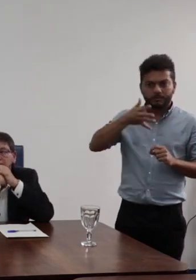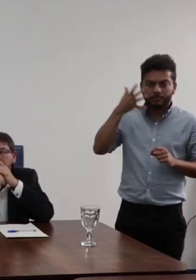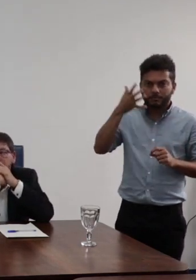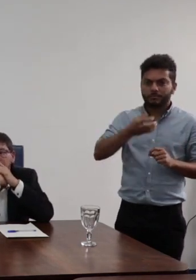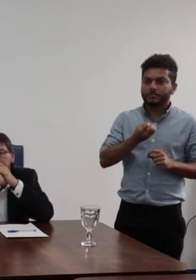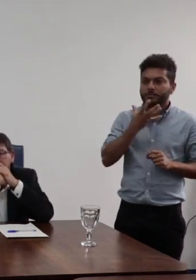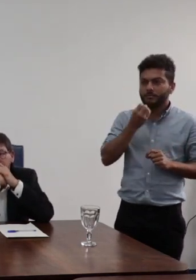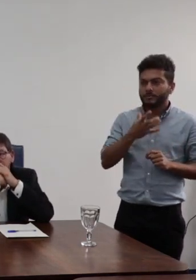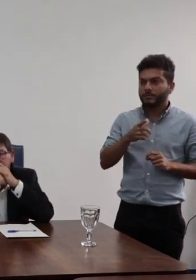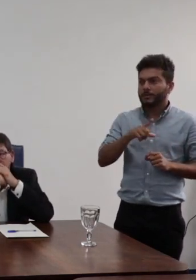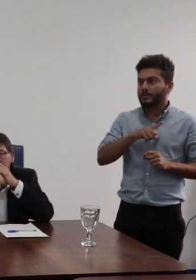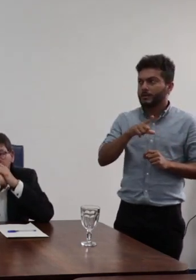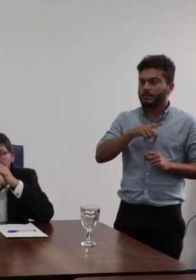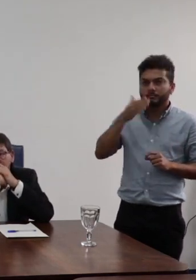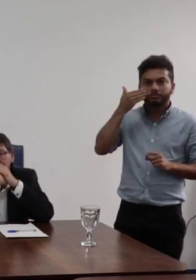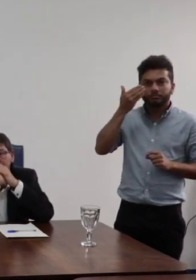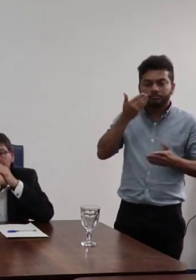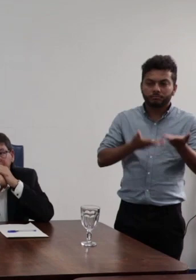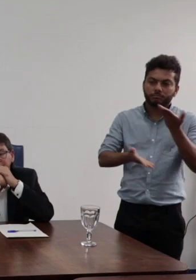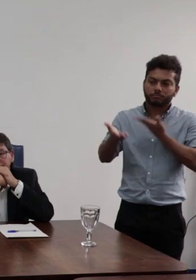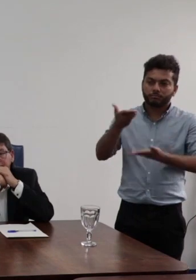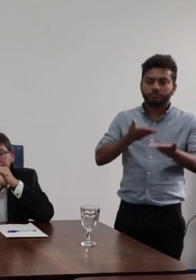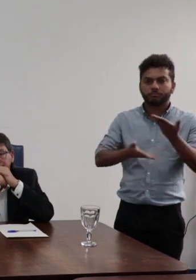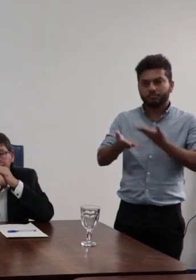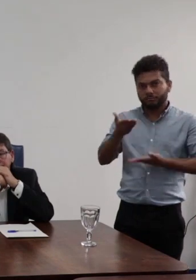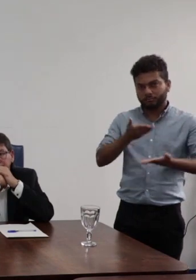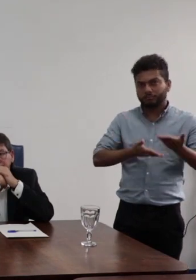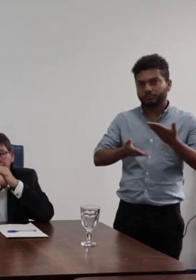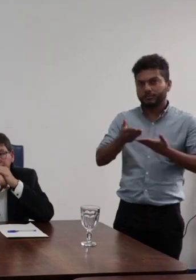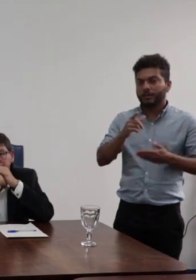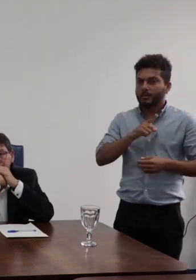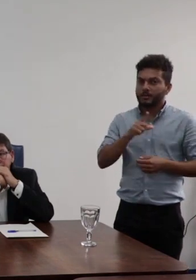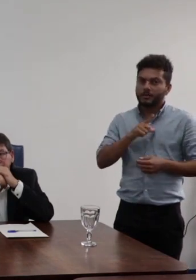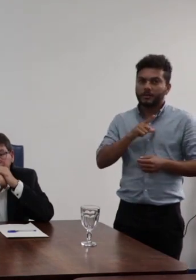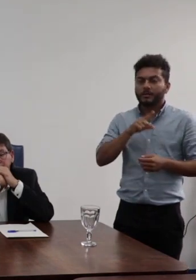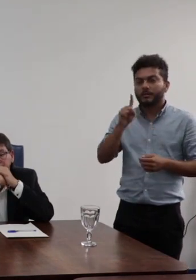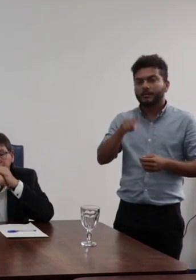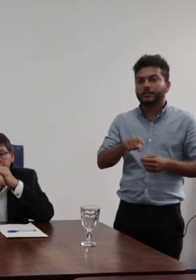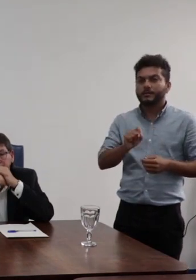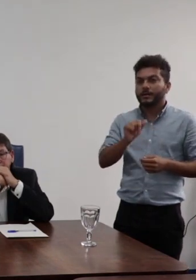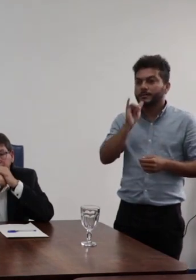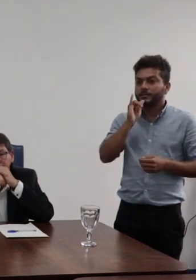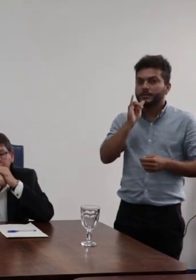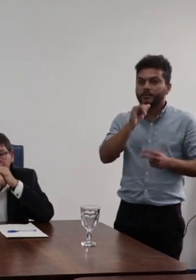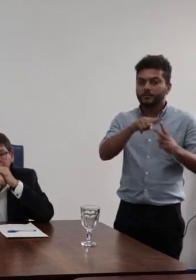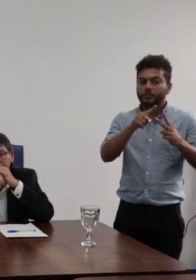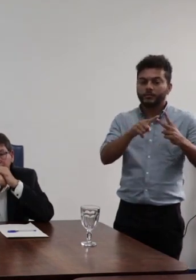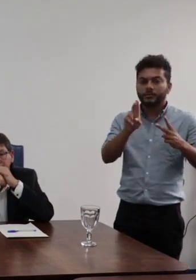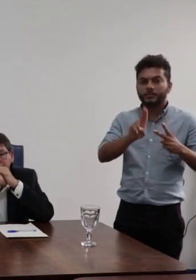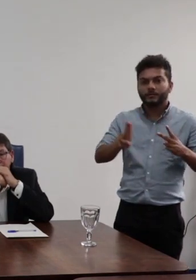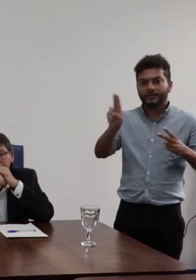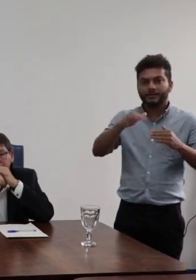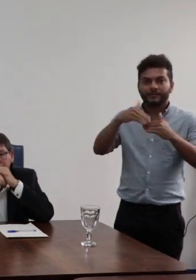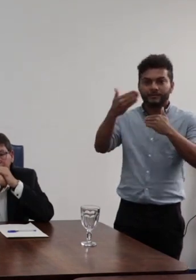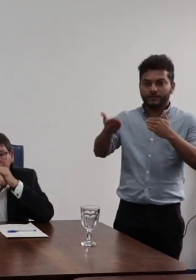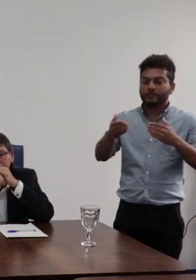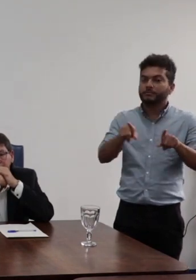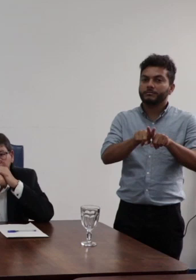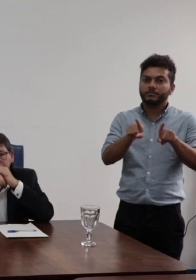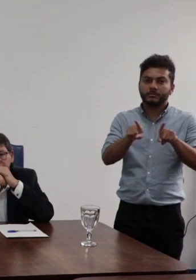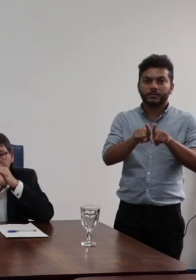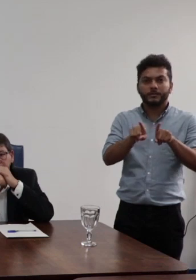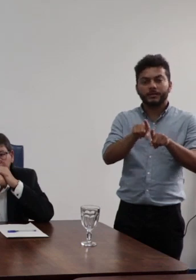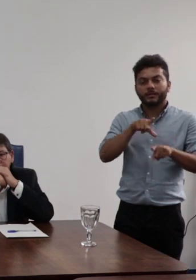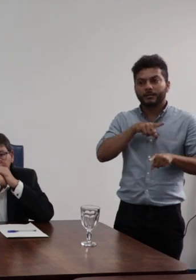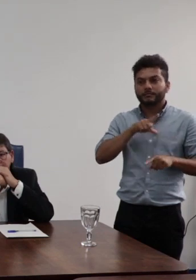e troca de experiência dessas duas instituições e foram momentos muito significativos